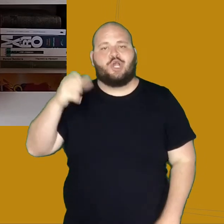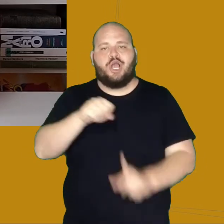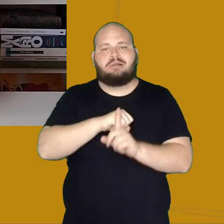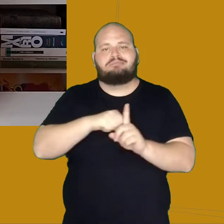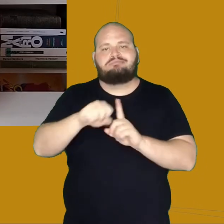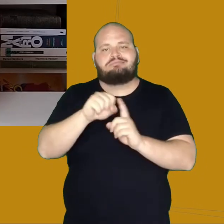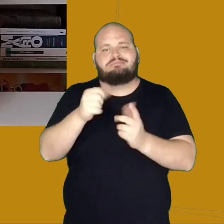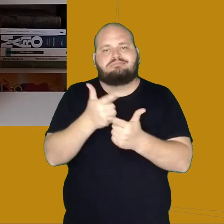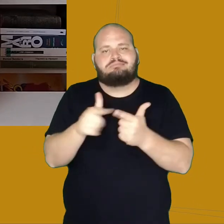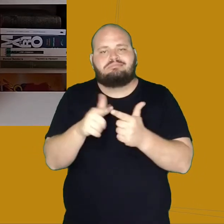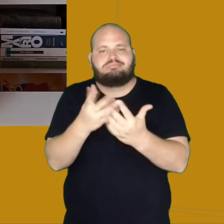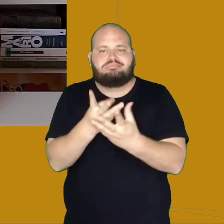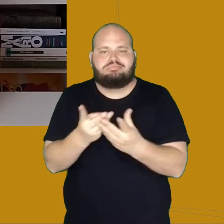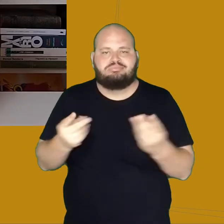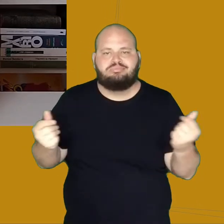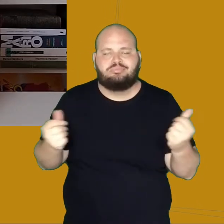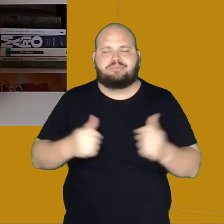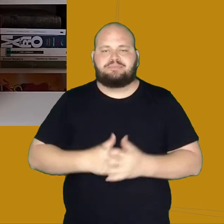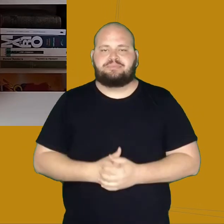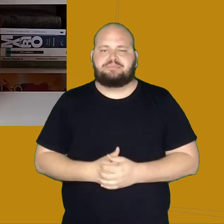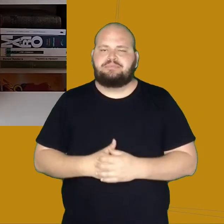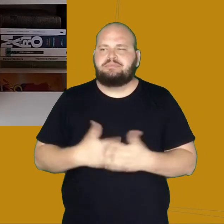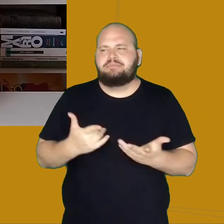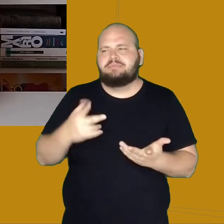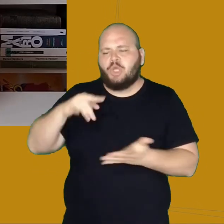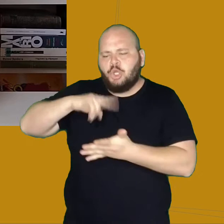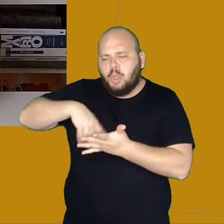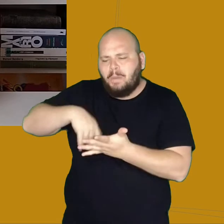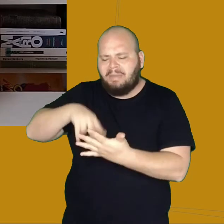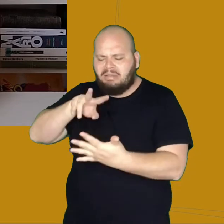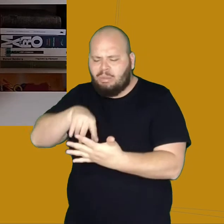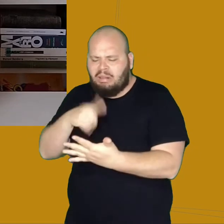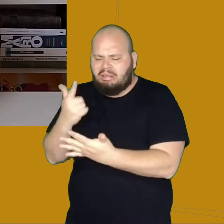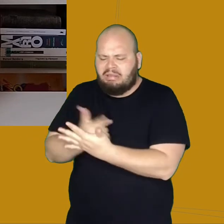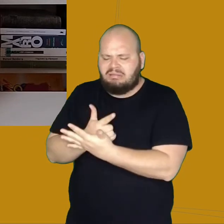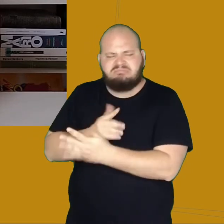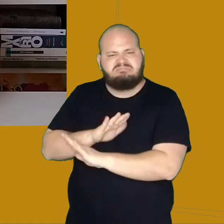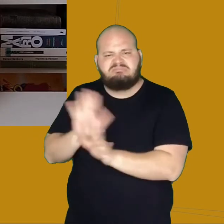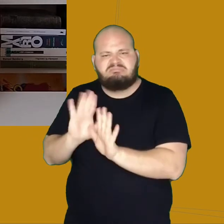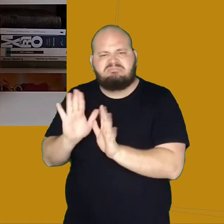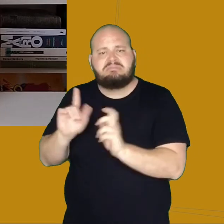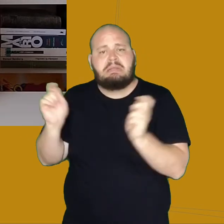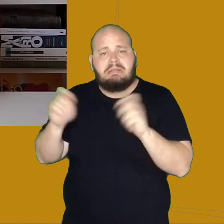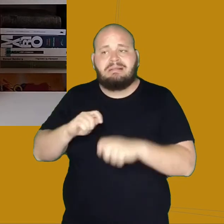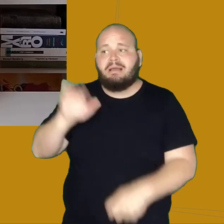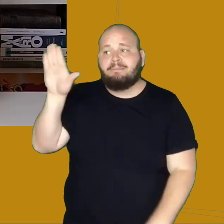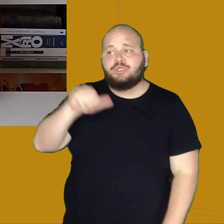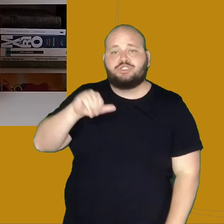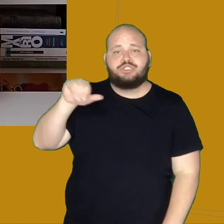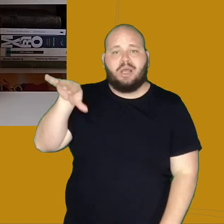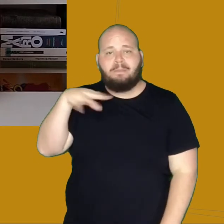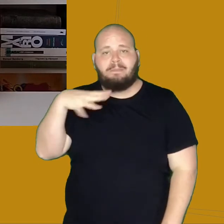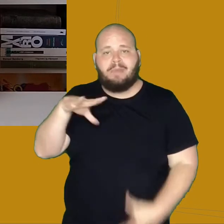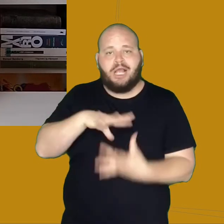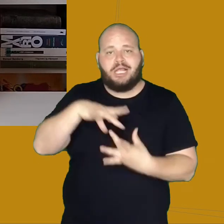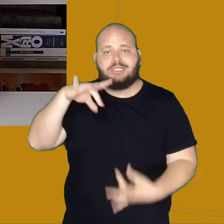pesquisar o que aconteceu por meio de documentos e livros, a gente poderia simplesmente evocar os Espíritos e perguntar